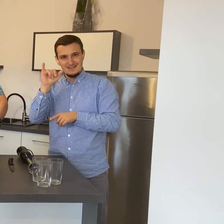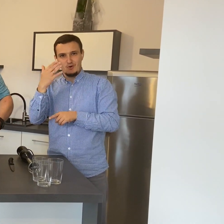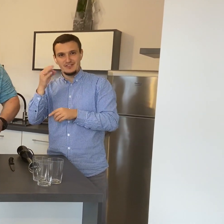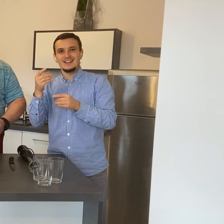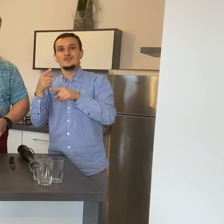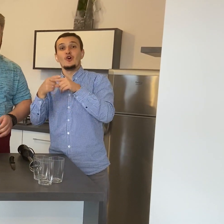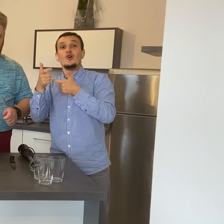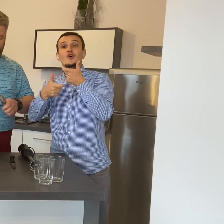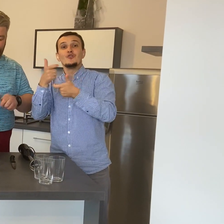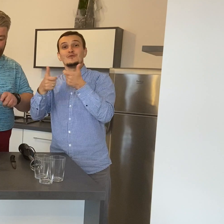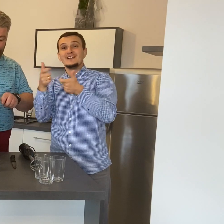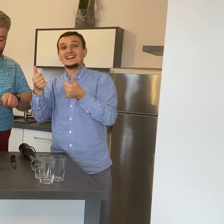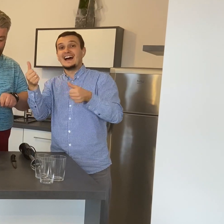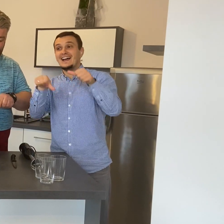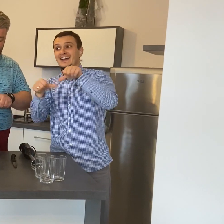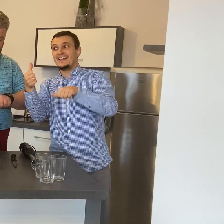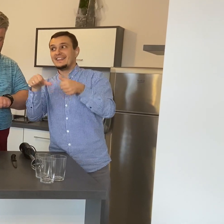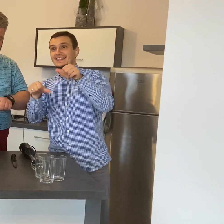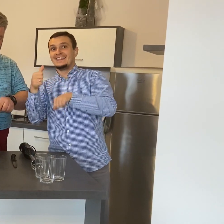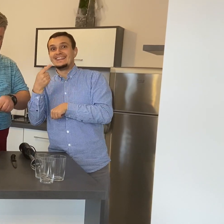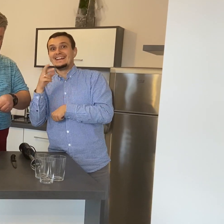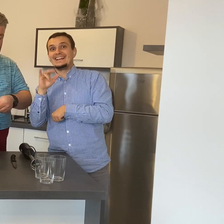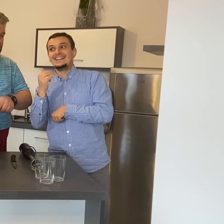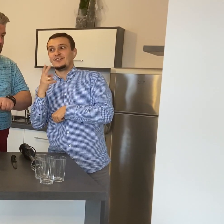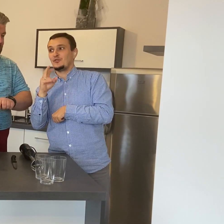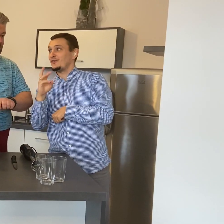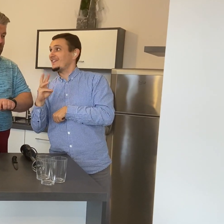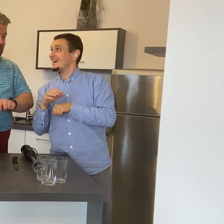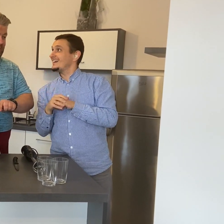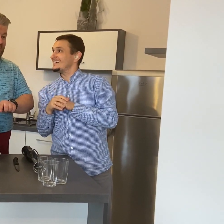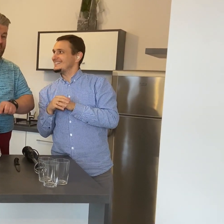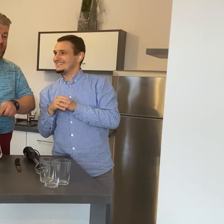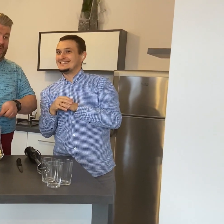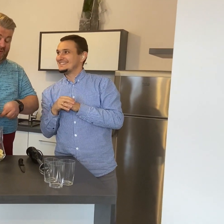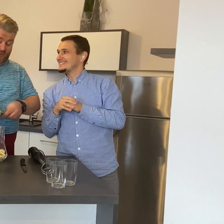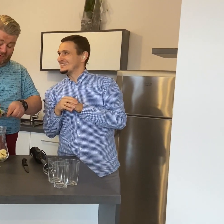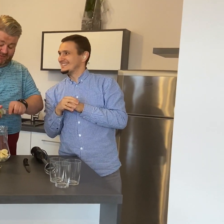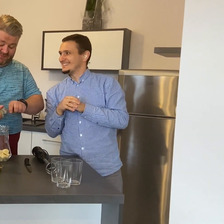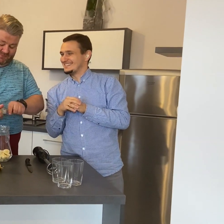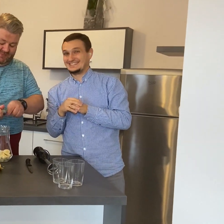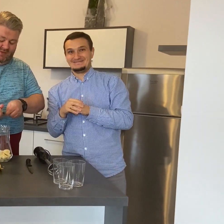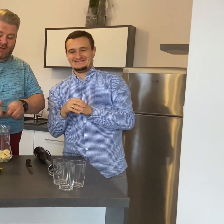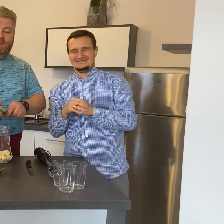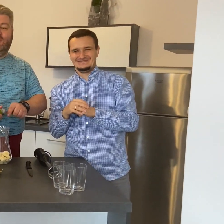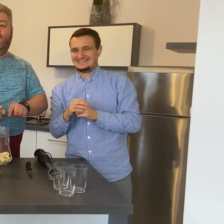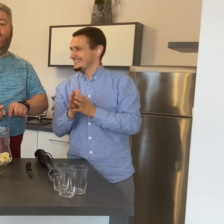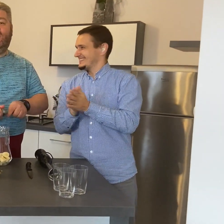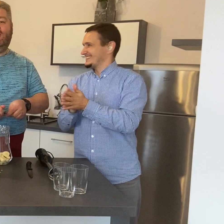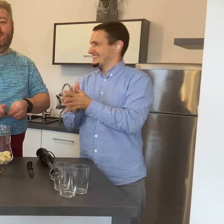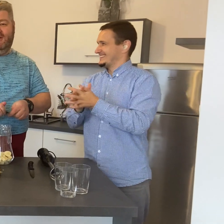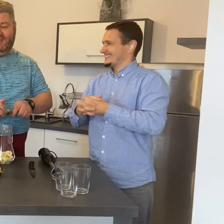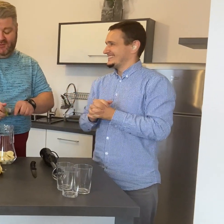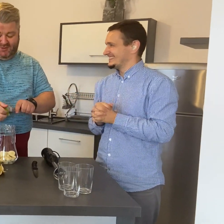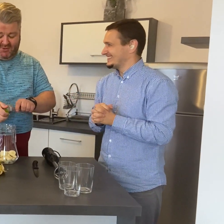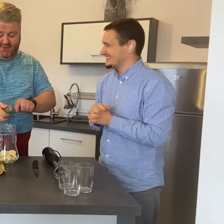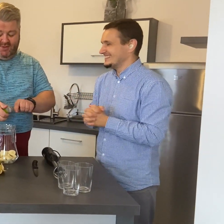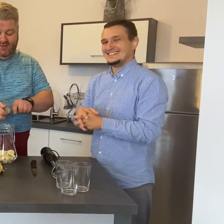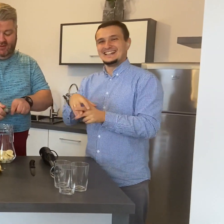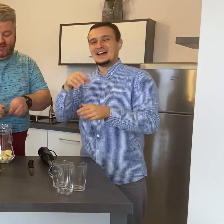robienia drinków. Do mojito. Bardzo popularny drink mojito jest